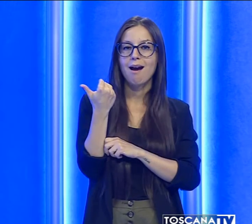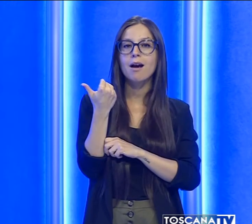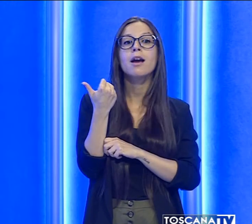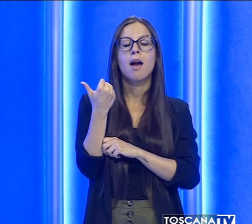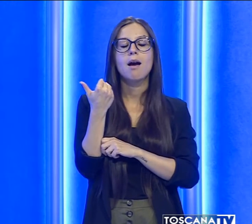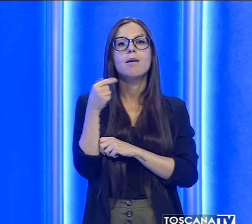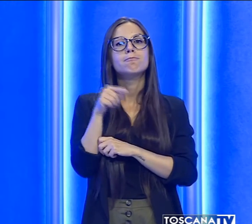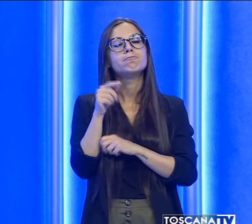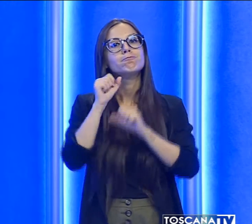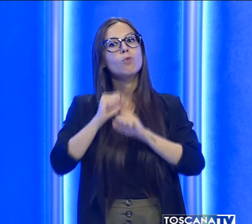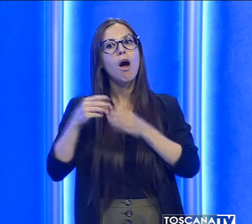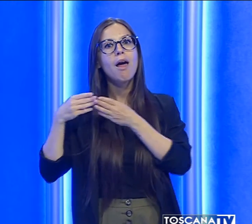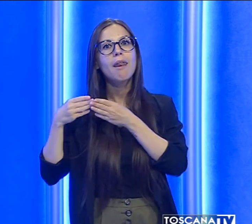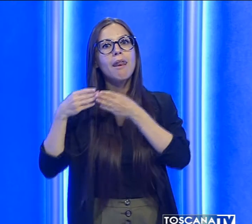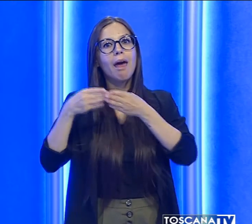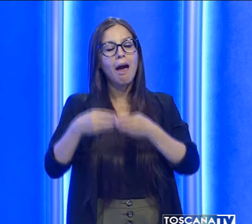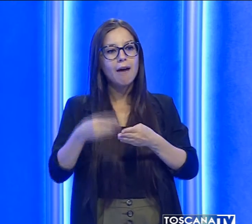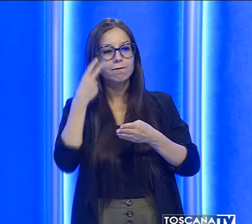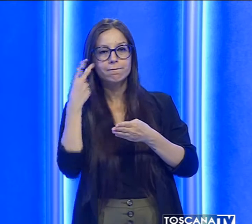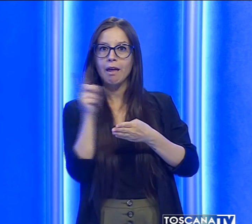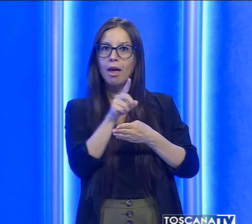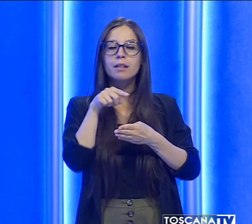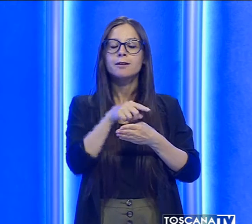navigazione in quanto non segnalata.